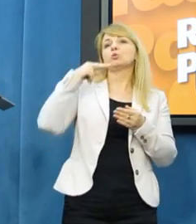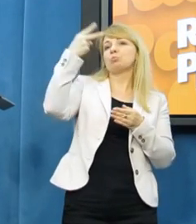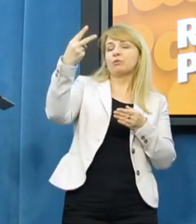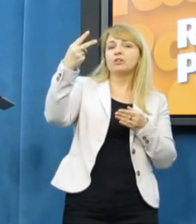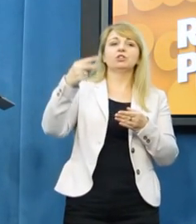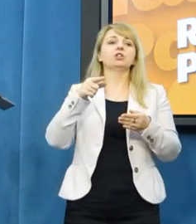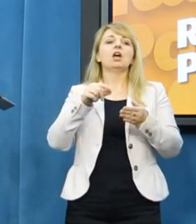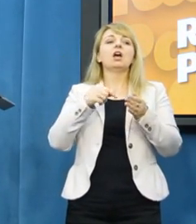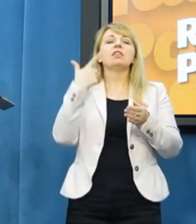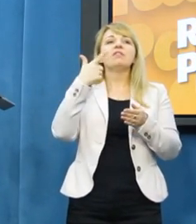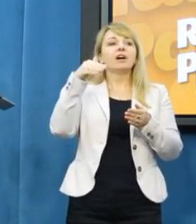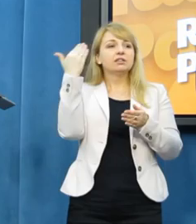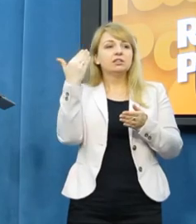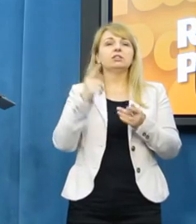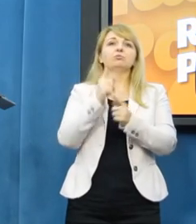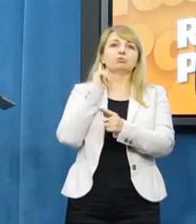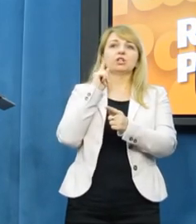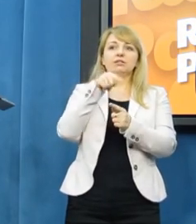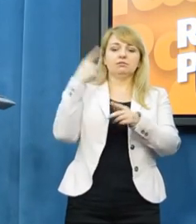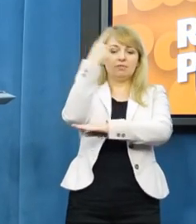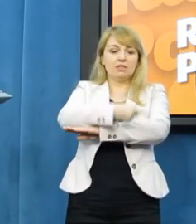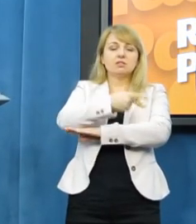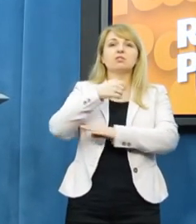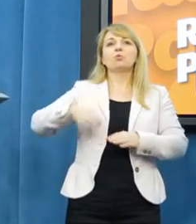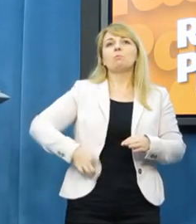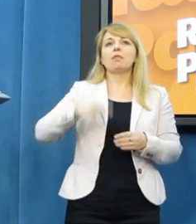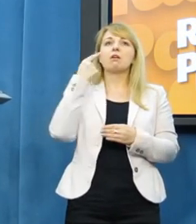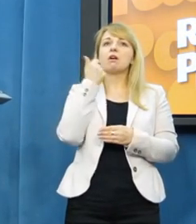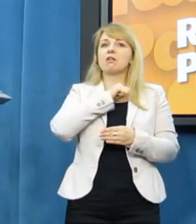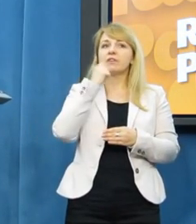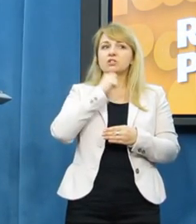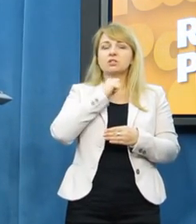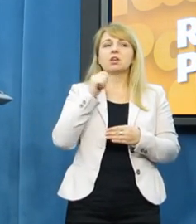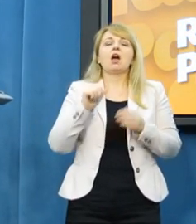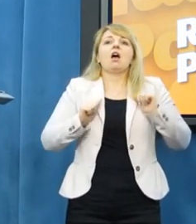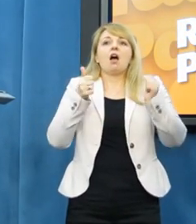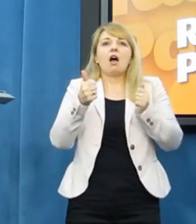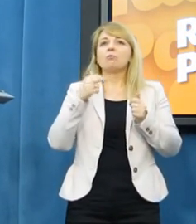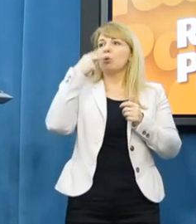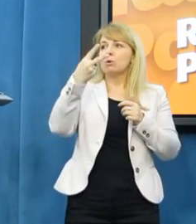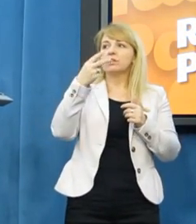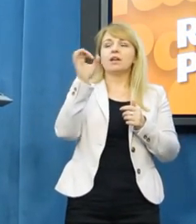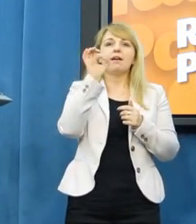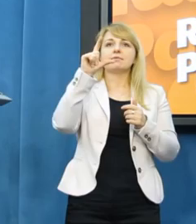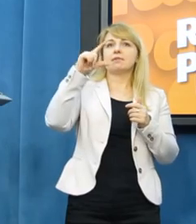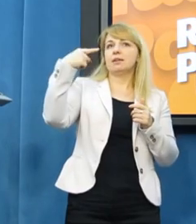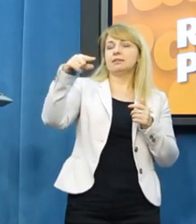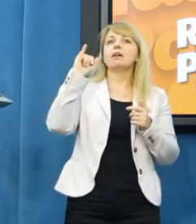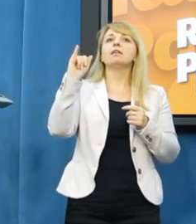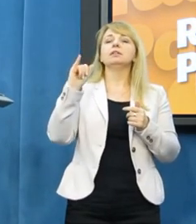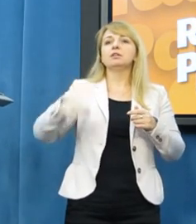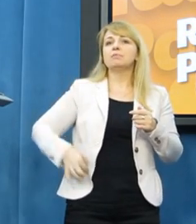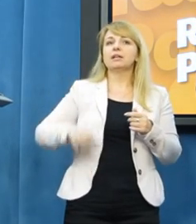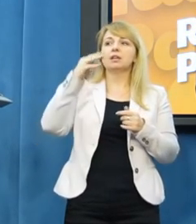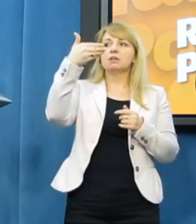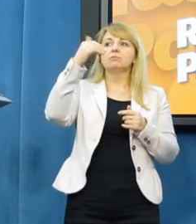na te dwa dni przed tą decyzją Aleksandra Kwaśniewskiego, zaapelować do SLD i do Leszka Millera,